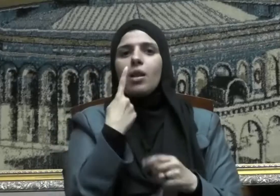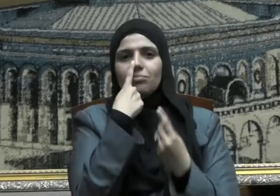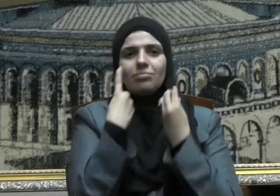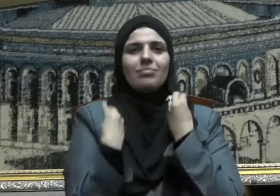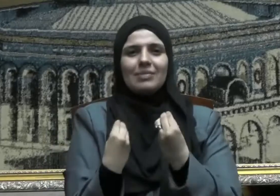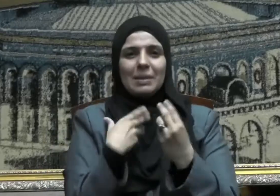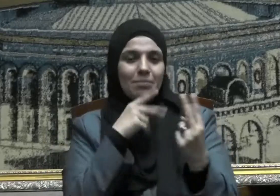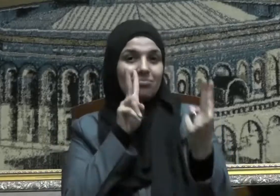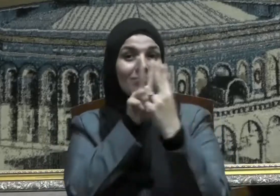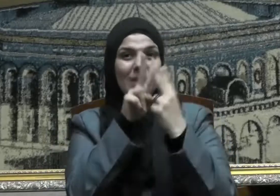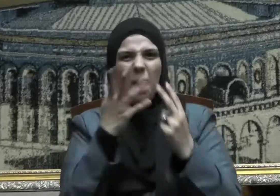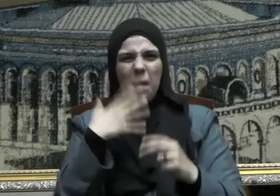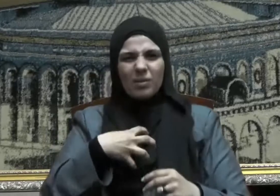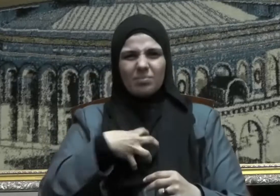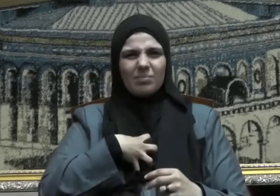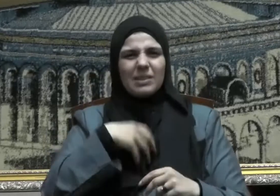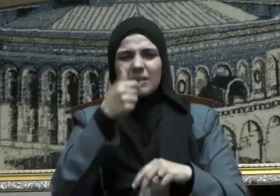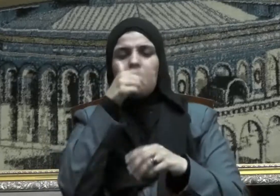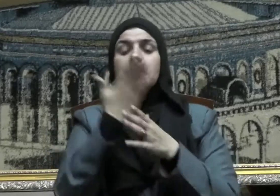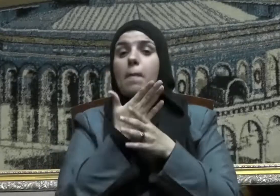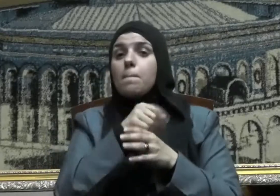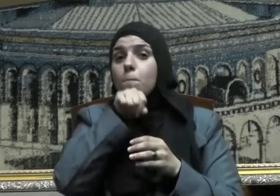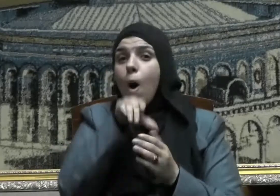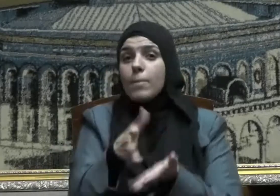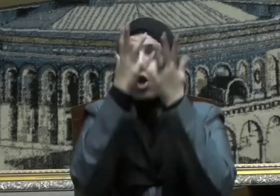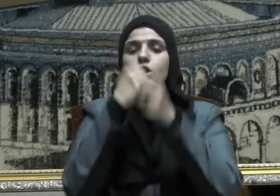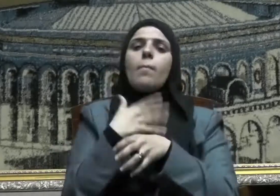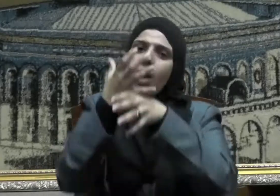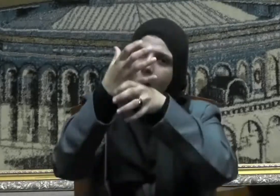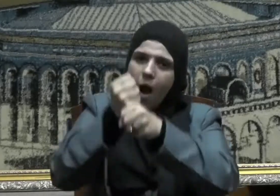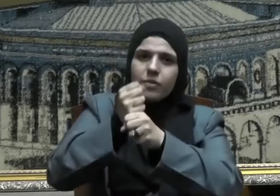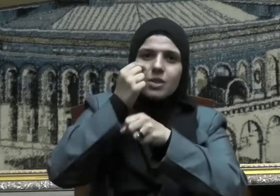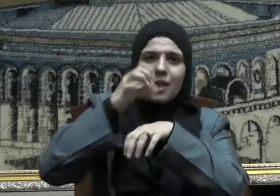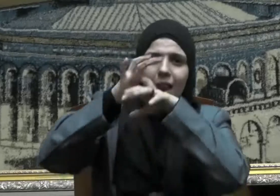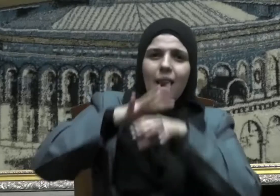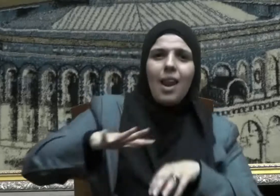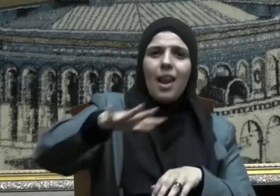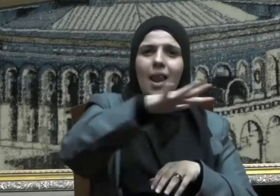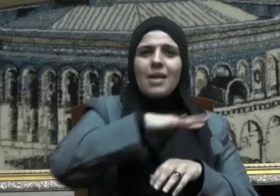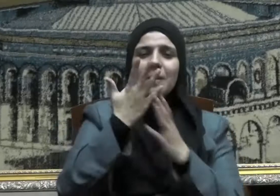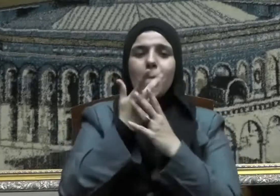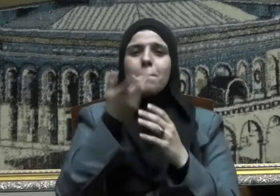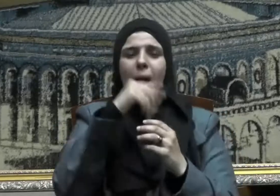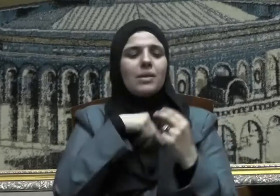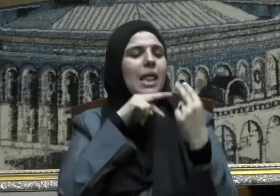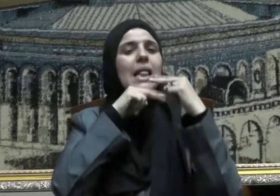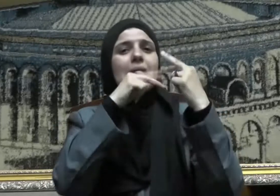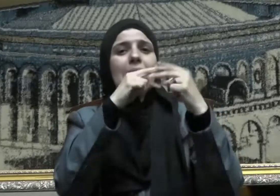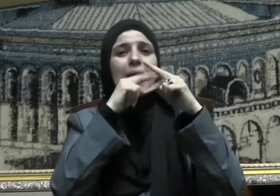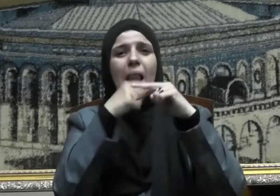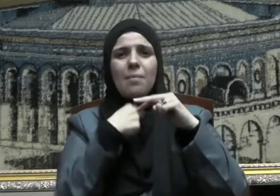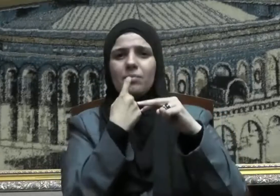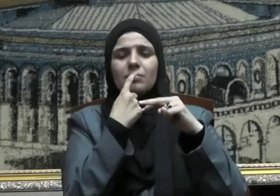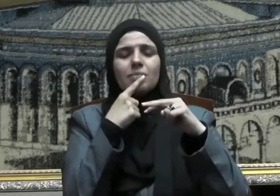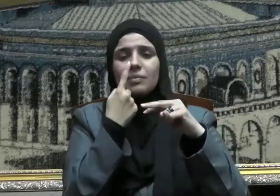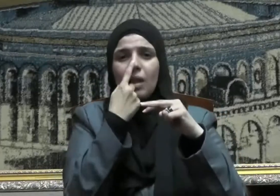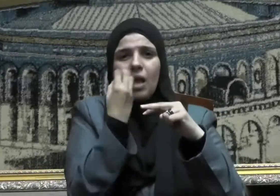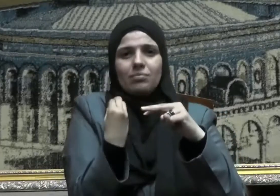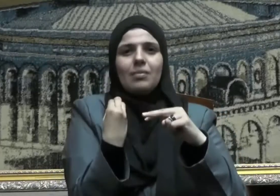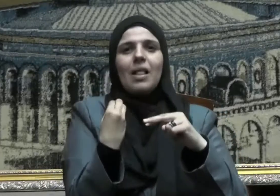الأسنان وذلك حرصا منه صلى الله عليه وسلم على طيب رائحة الفم